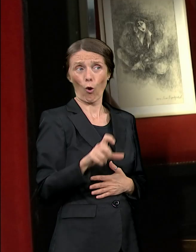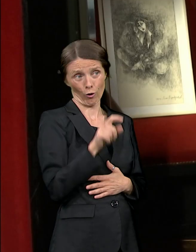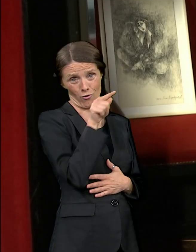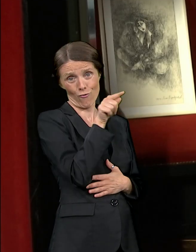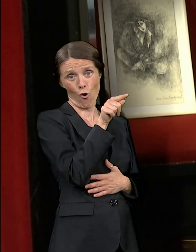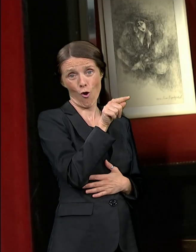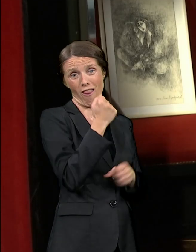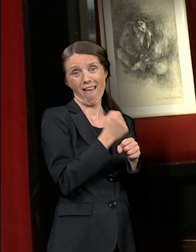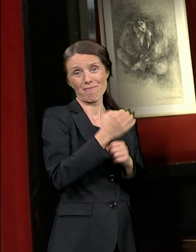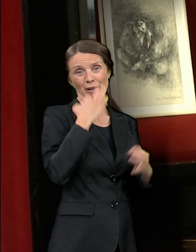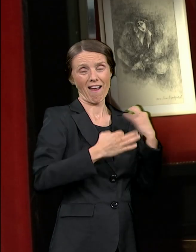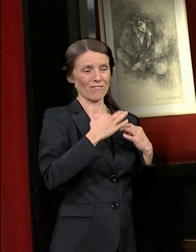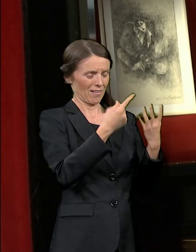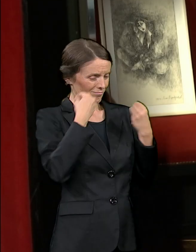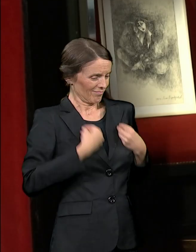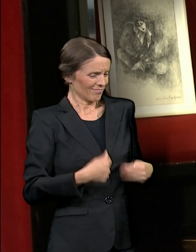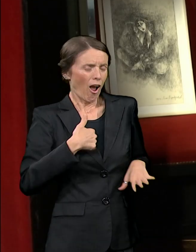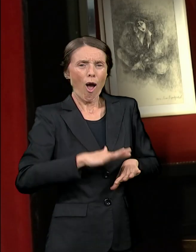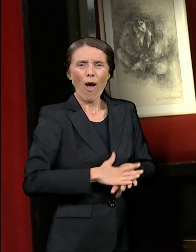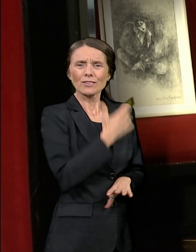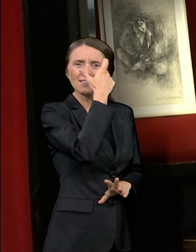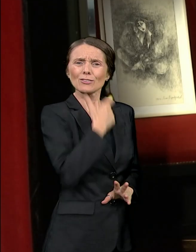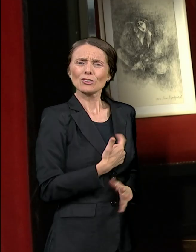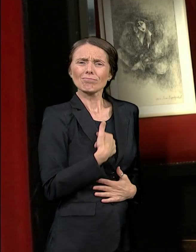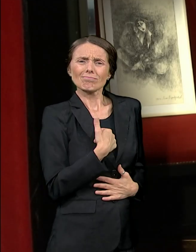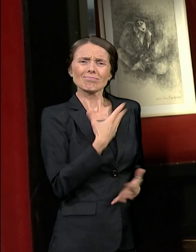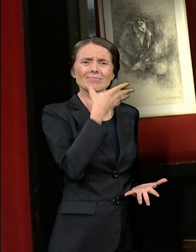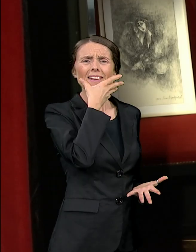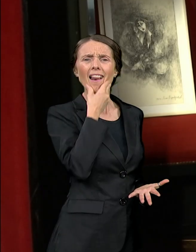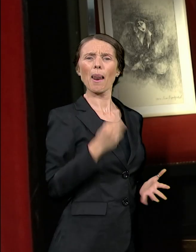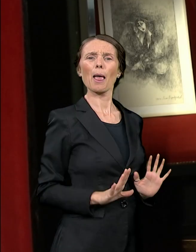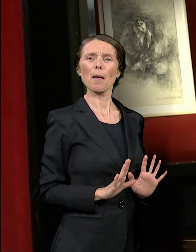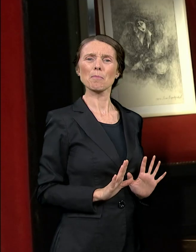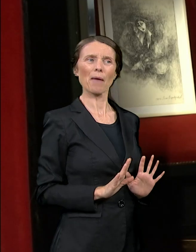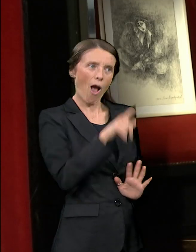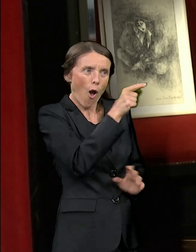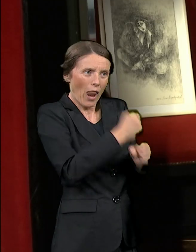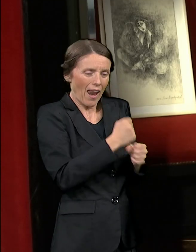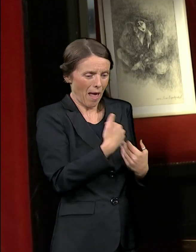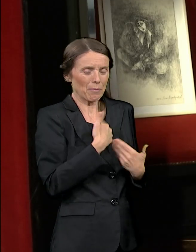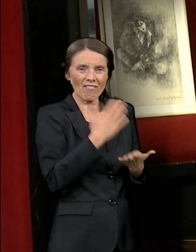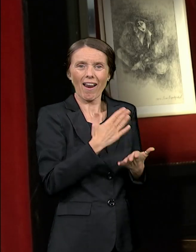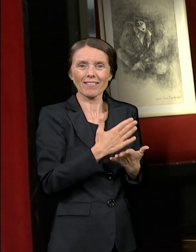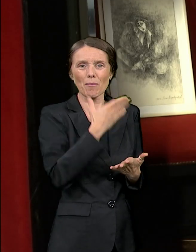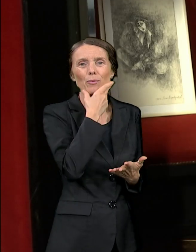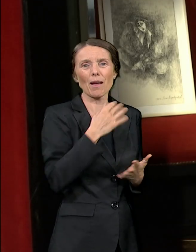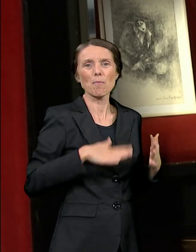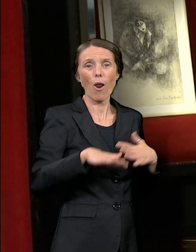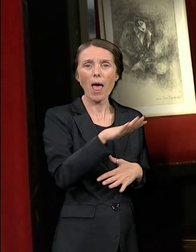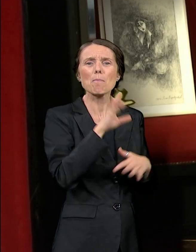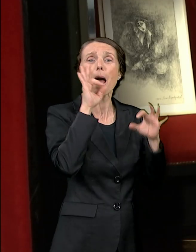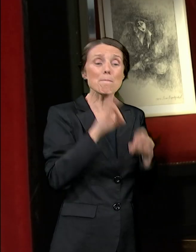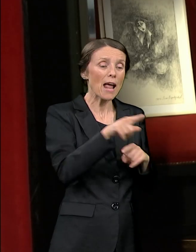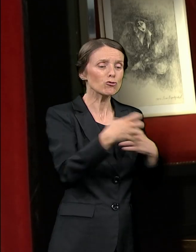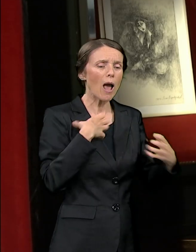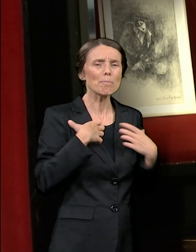kako nas je napravila u tom komadu, tako se i stvorila ekipa, odnosno četvoročlana